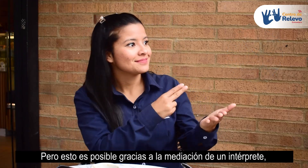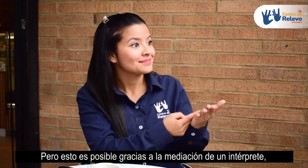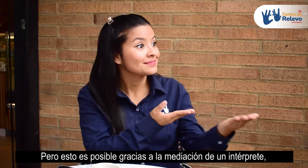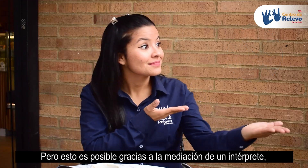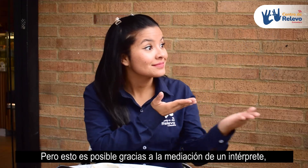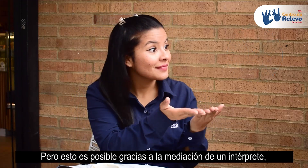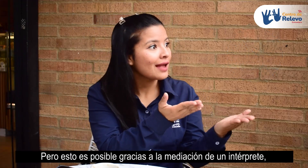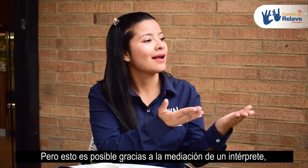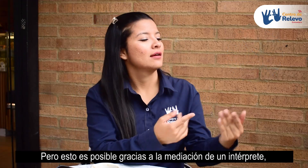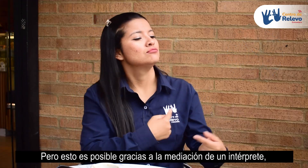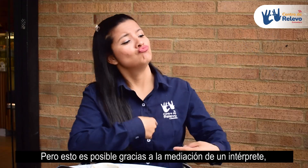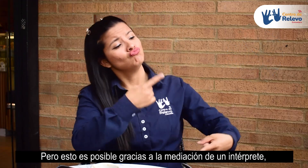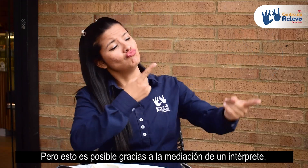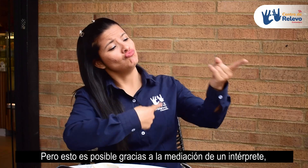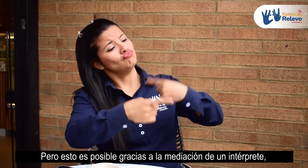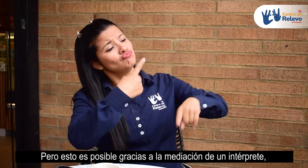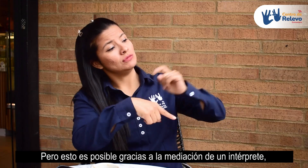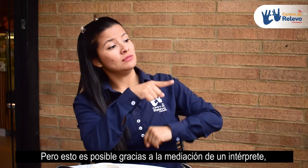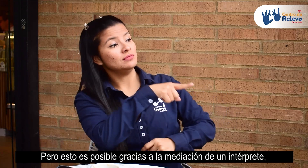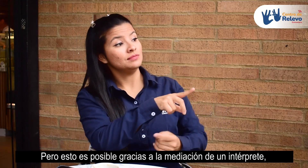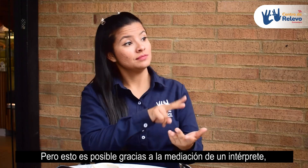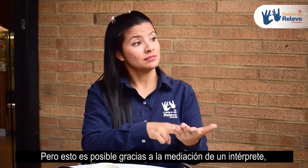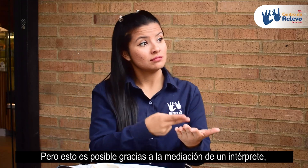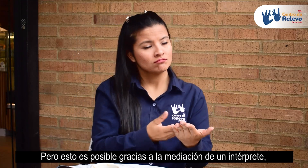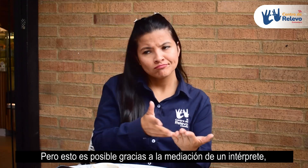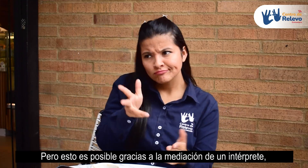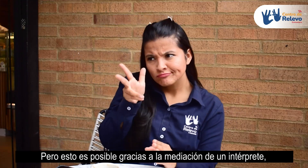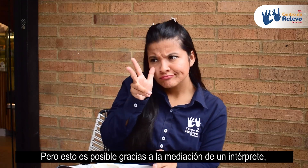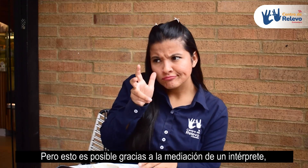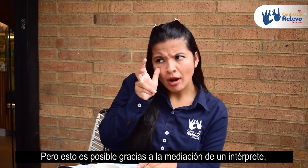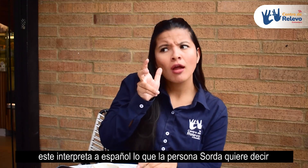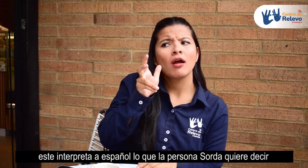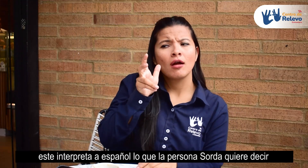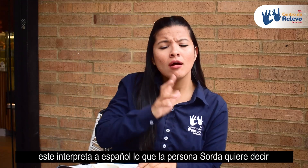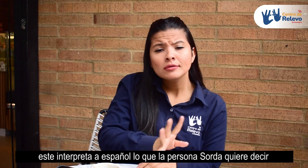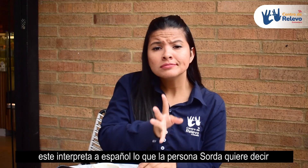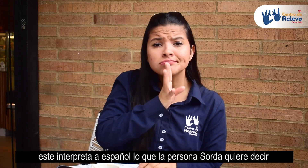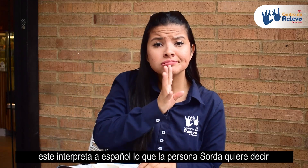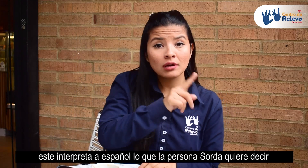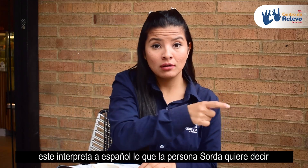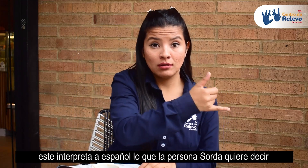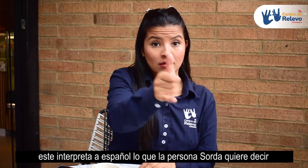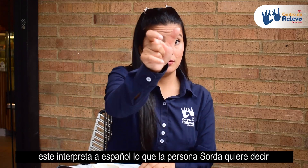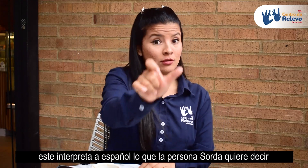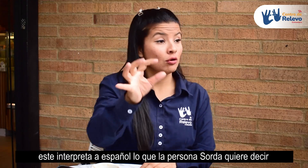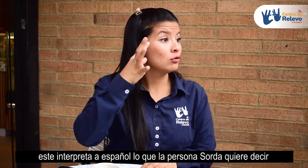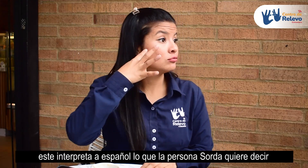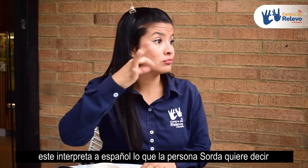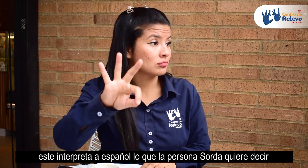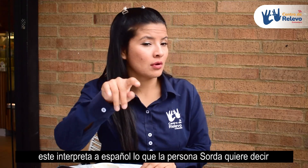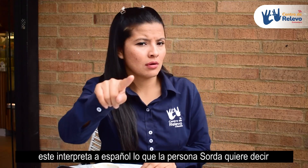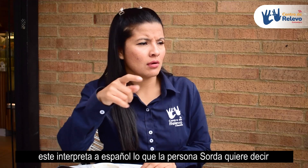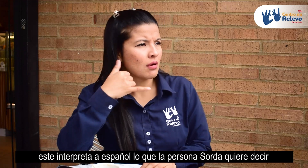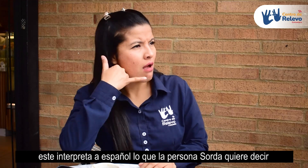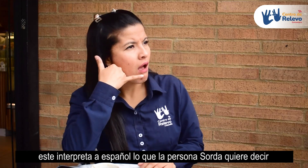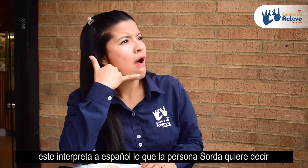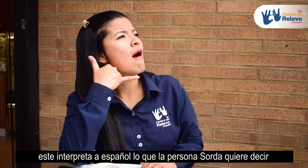Pero esto es posible gracias a la mediación de un intérprete Este interpreta a español lo que la persona sorda quiere